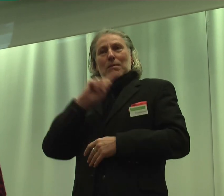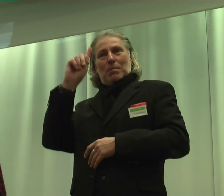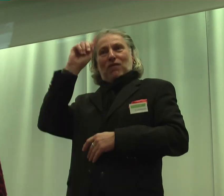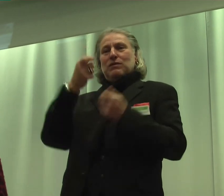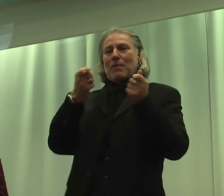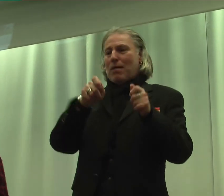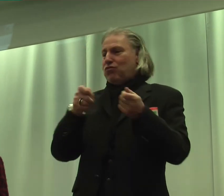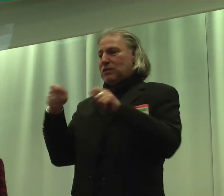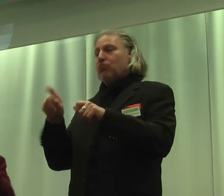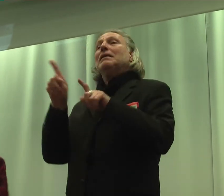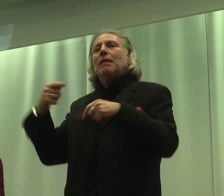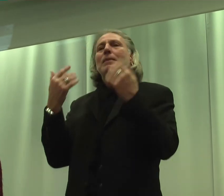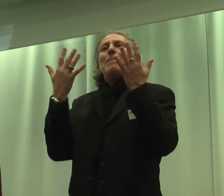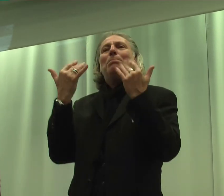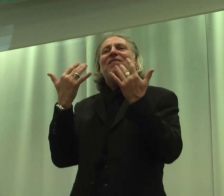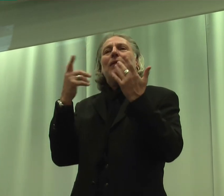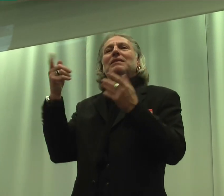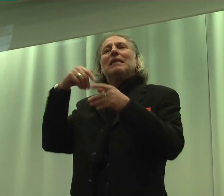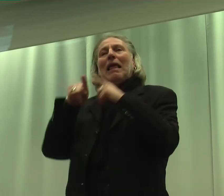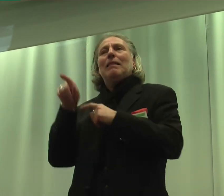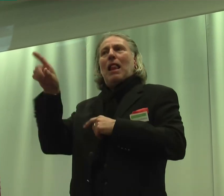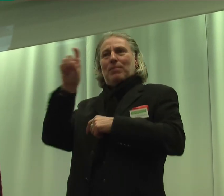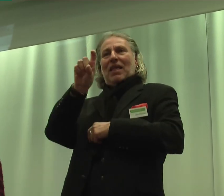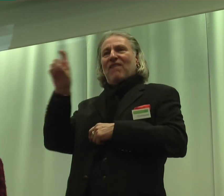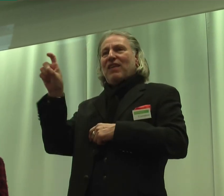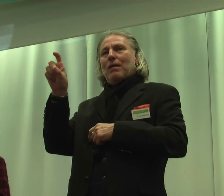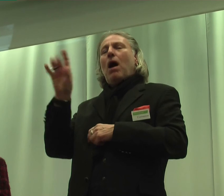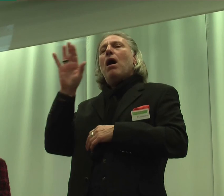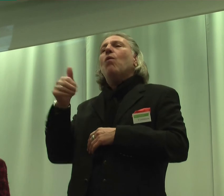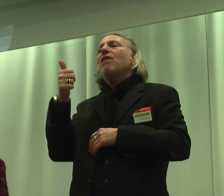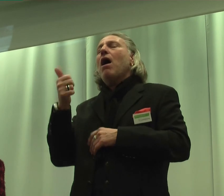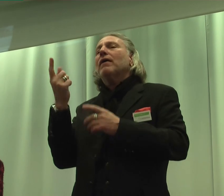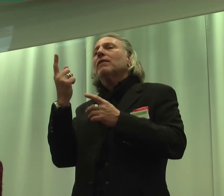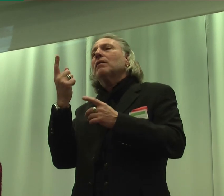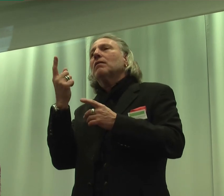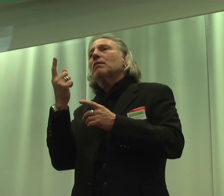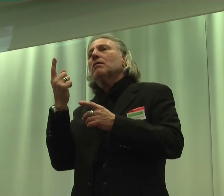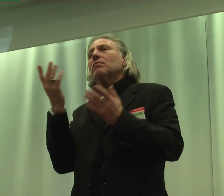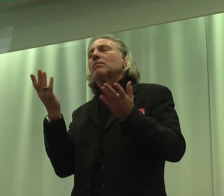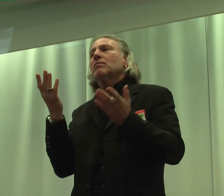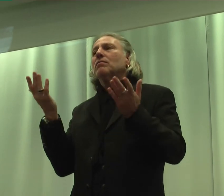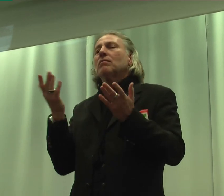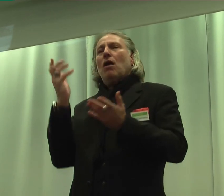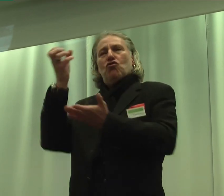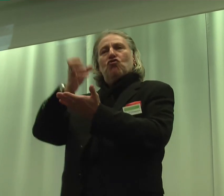bewirkt sie sich innerhalb des Unternehmens auf eine Stelle, die mehr